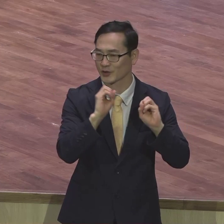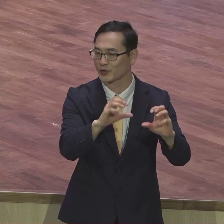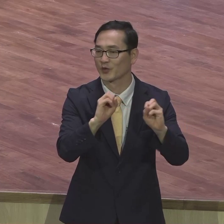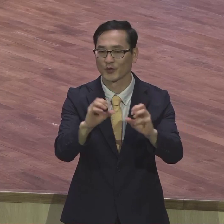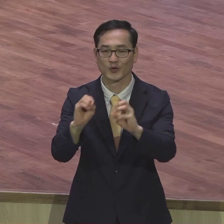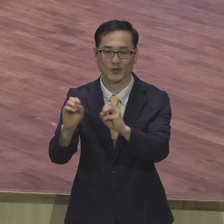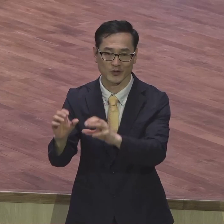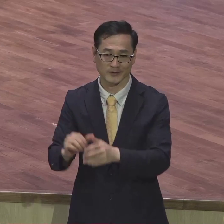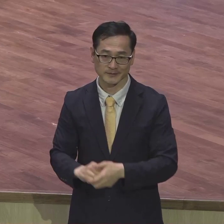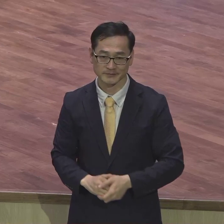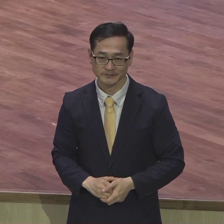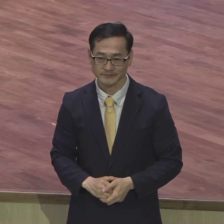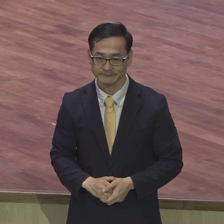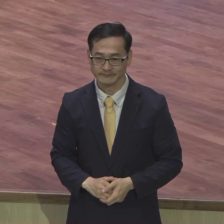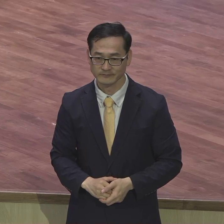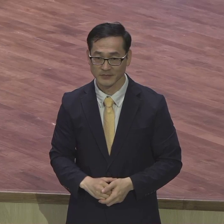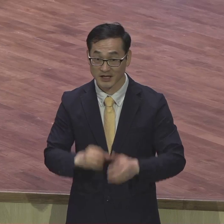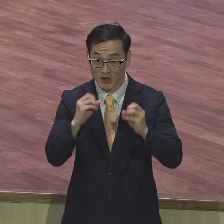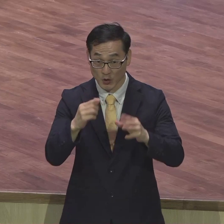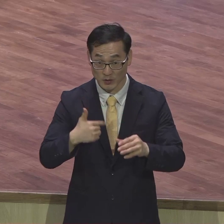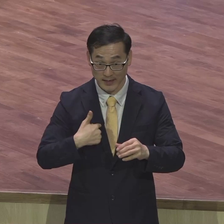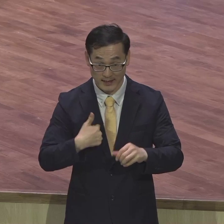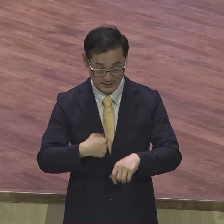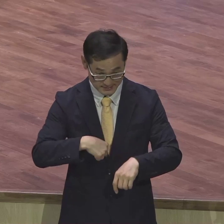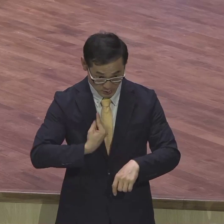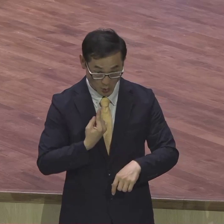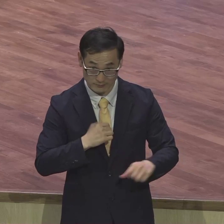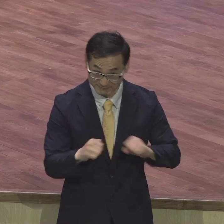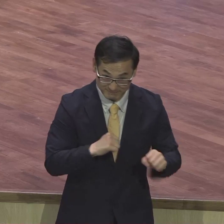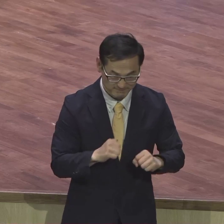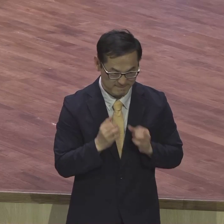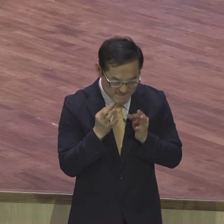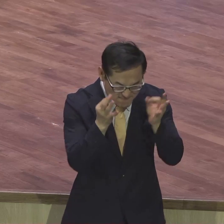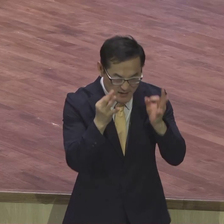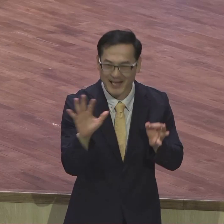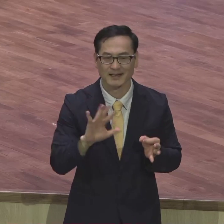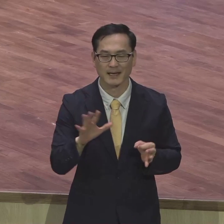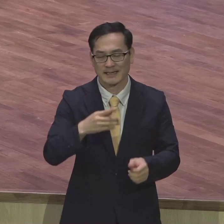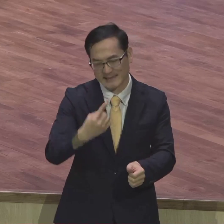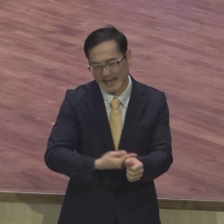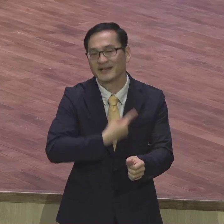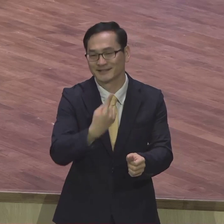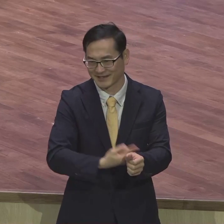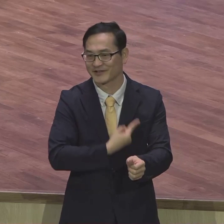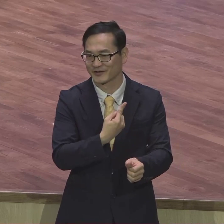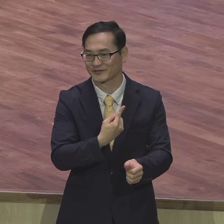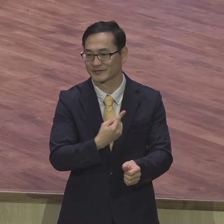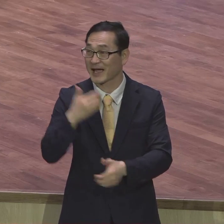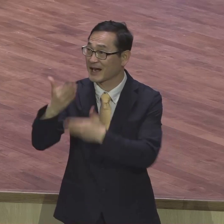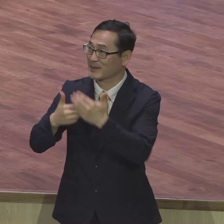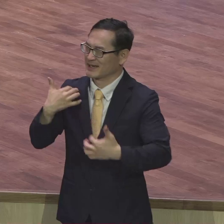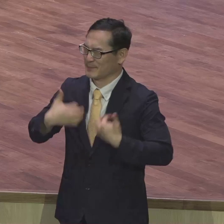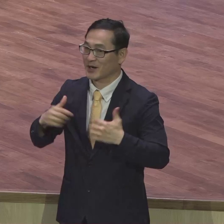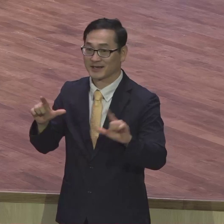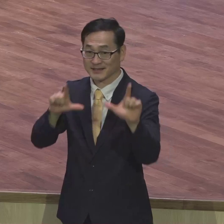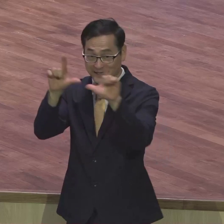전도는 하는 게 아니에요. 되어집니다. 하나님이 기뻐하는 삶을 살면 상식의 3장, 6장, 15장에